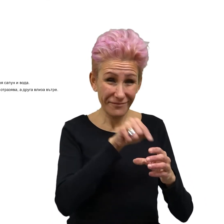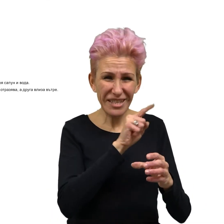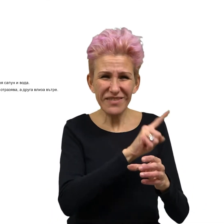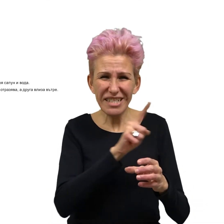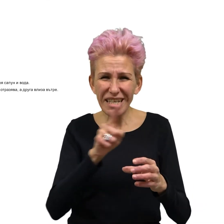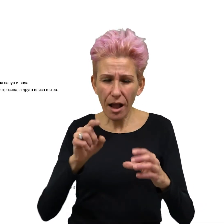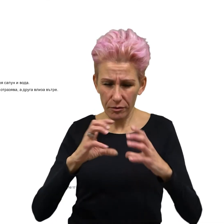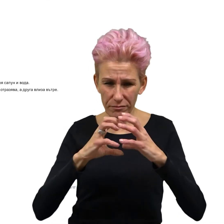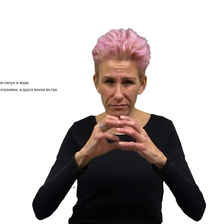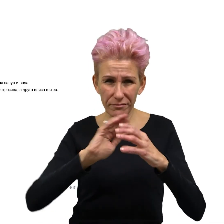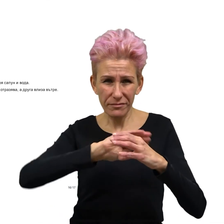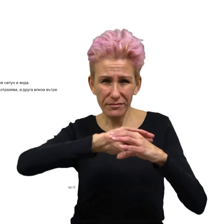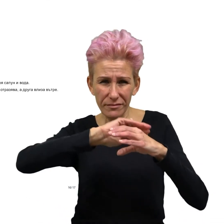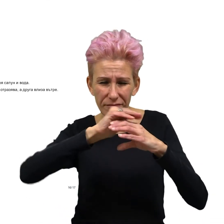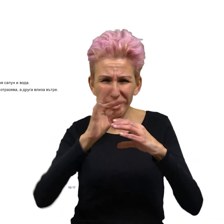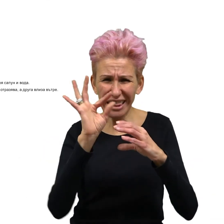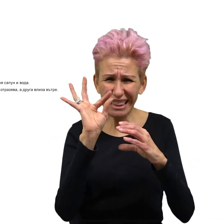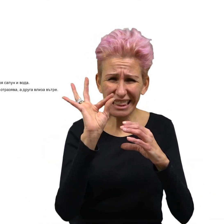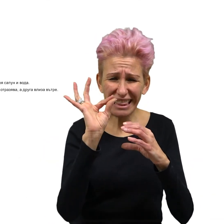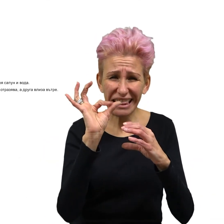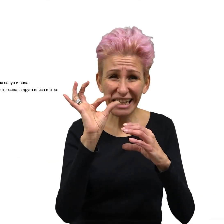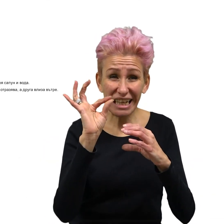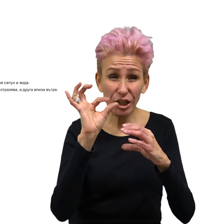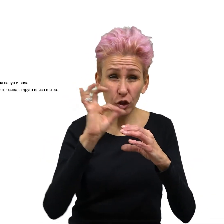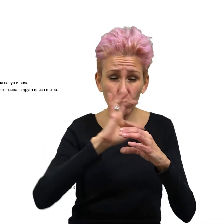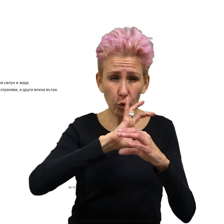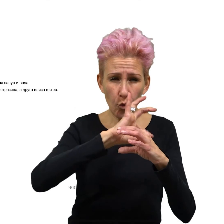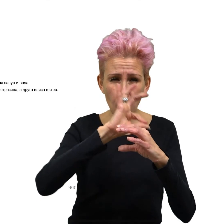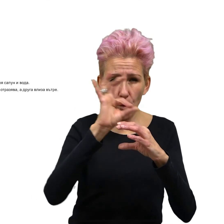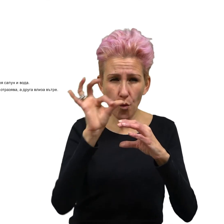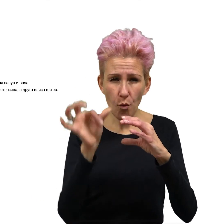Всяко балонче е обвит в много тънка обвивка.